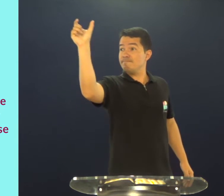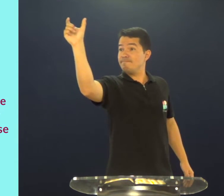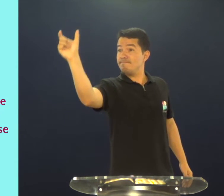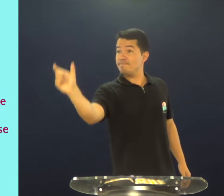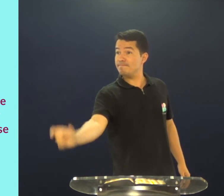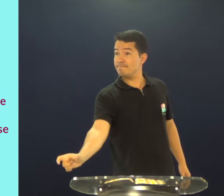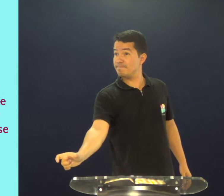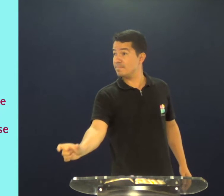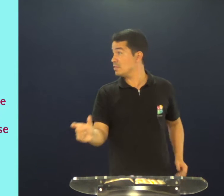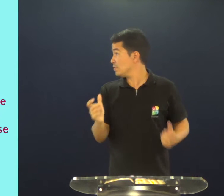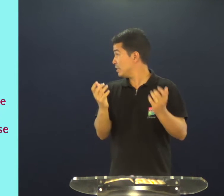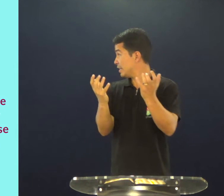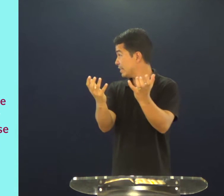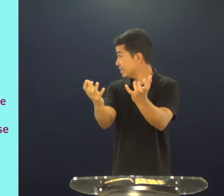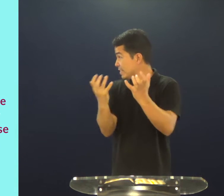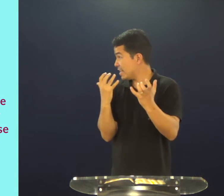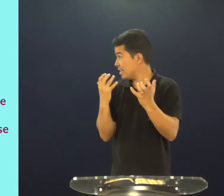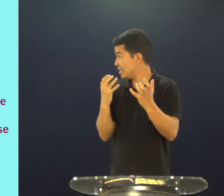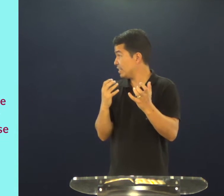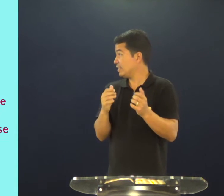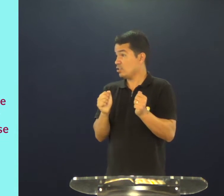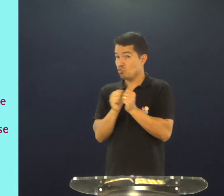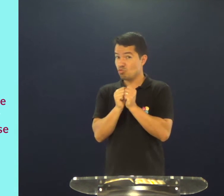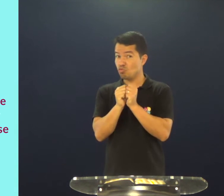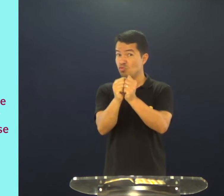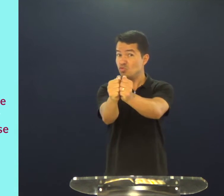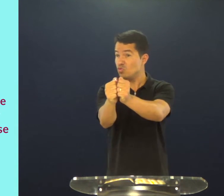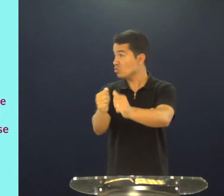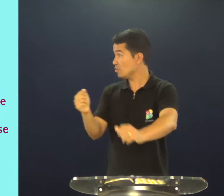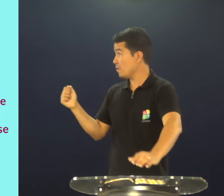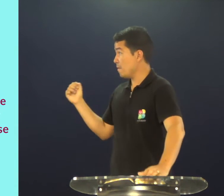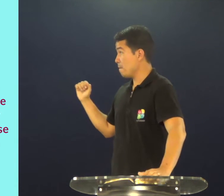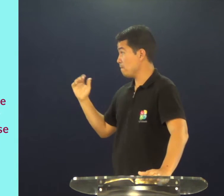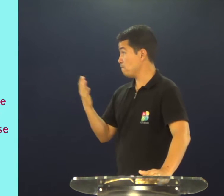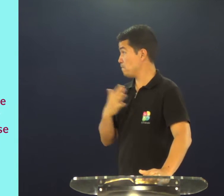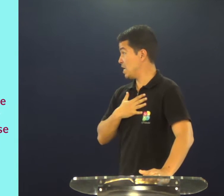se alguém quiser acompanhar-me,